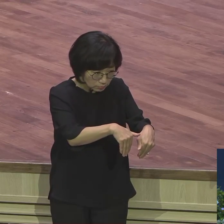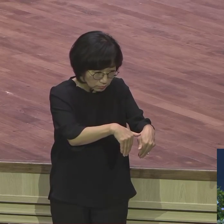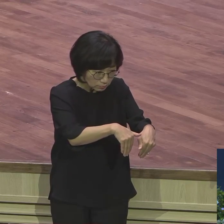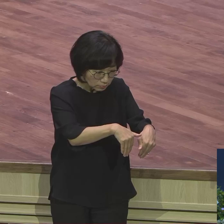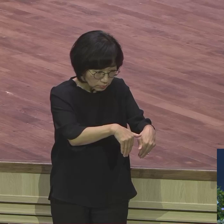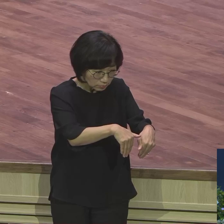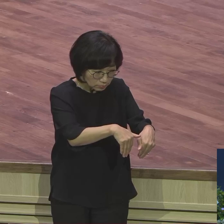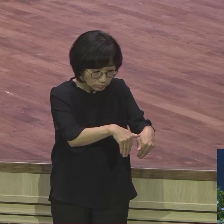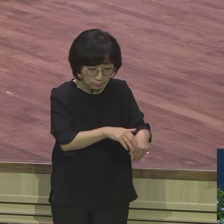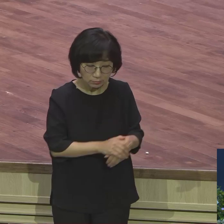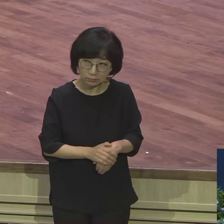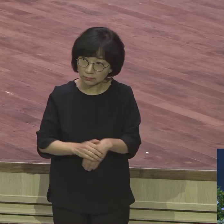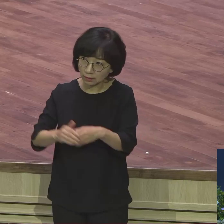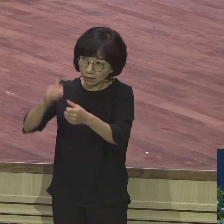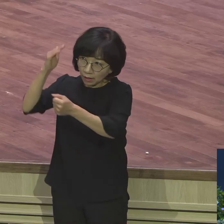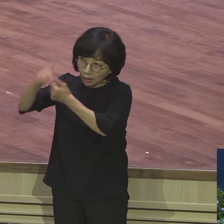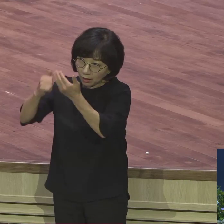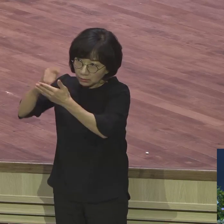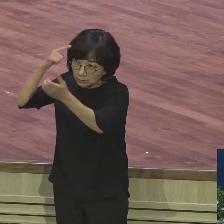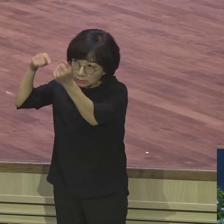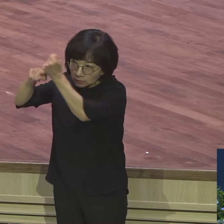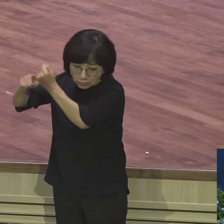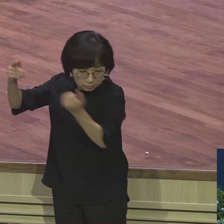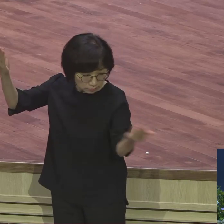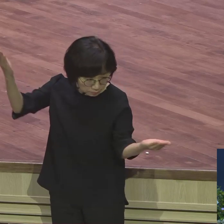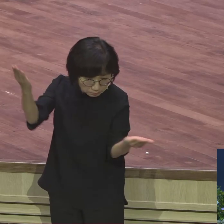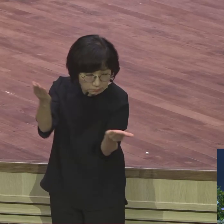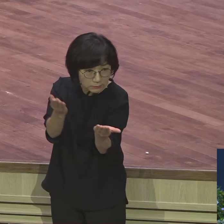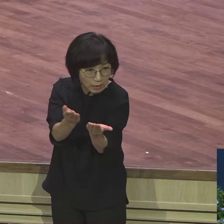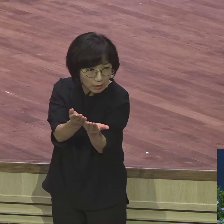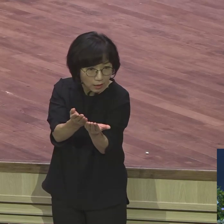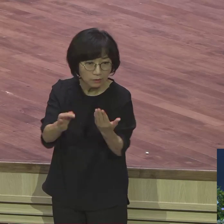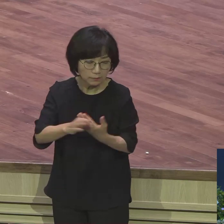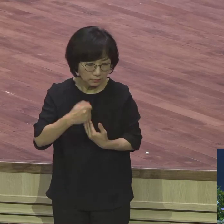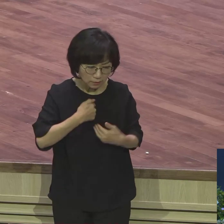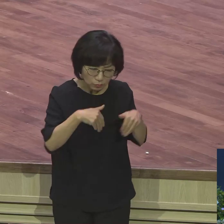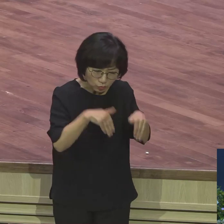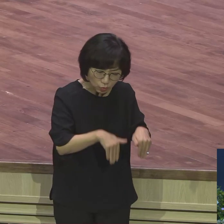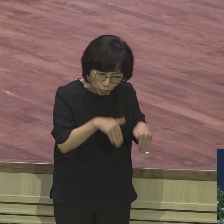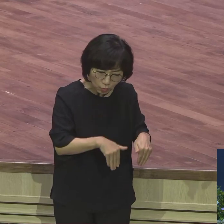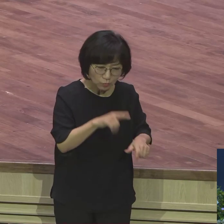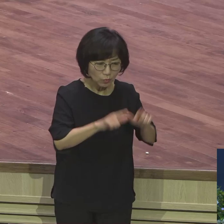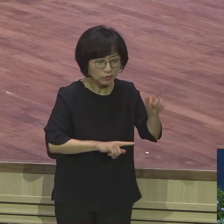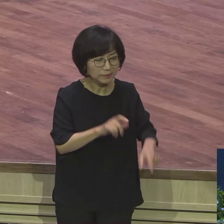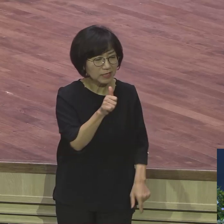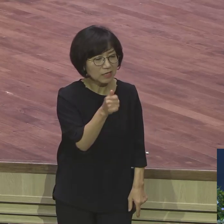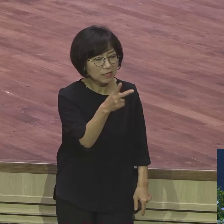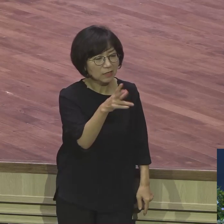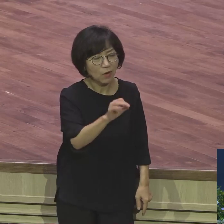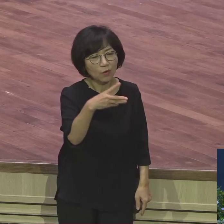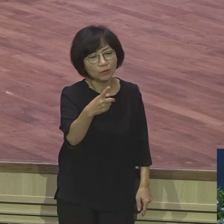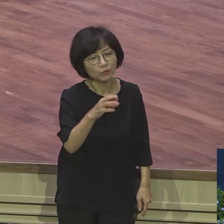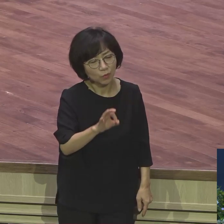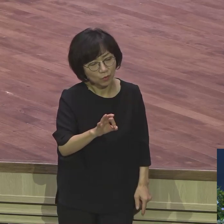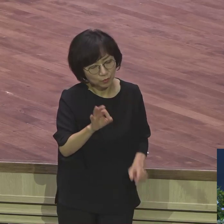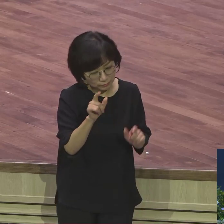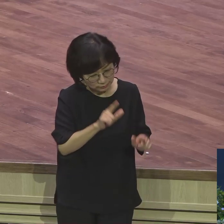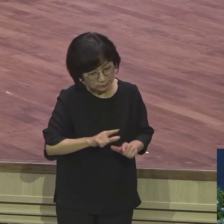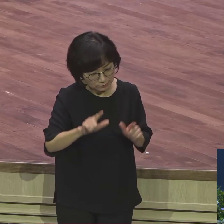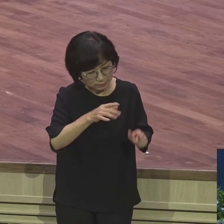그것이 하나님의 뜻이라고 하면 그 삶이 그 종살이가 형통의 삶이란 말이에요 얼마나 우리하고